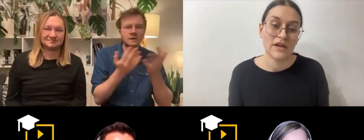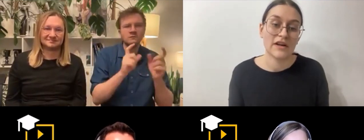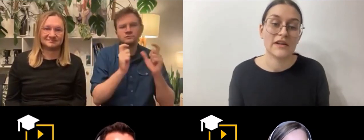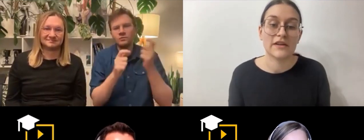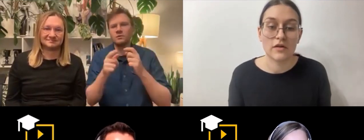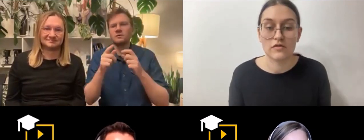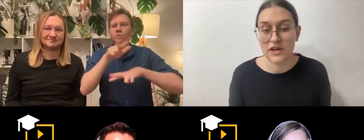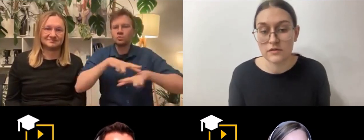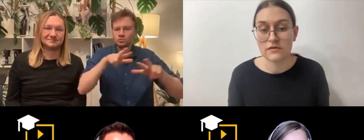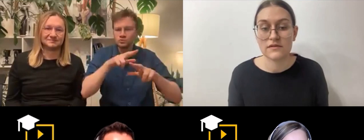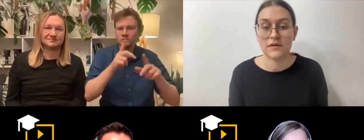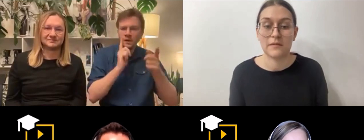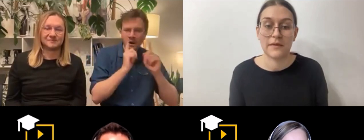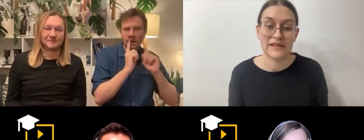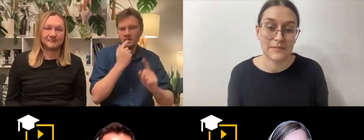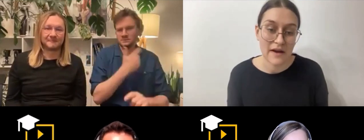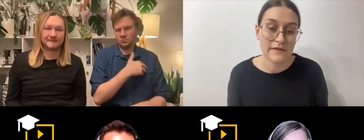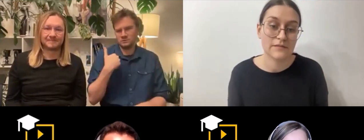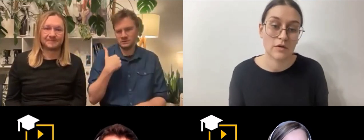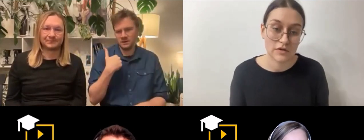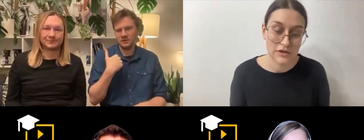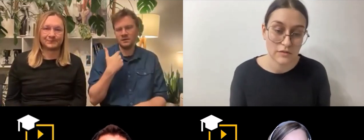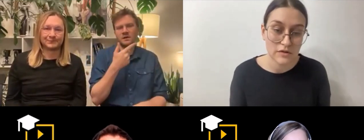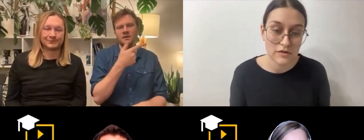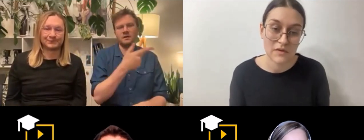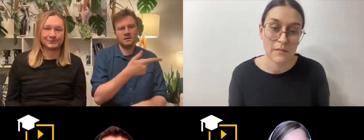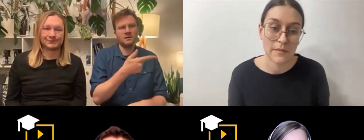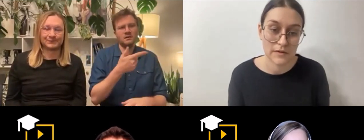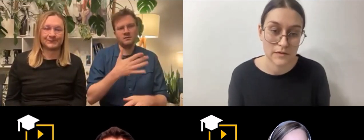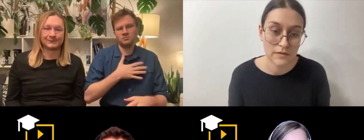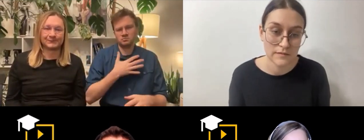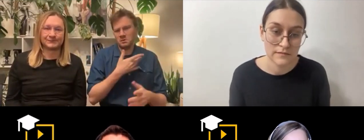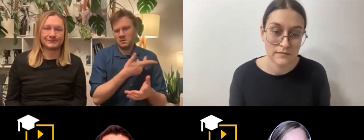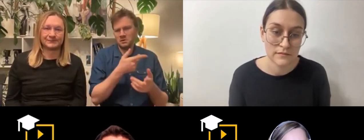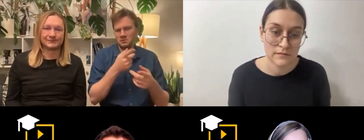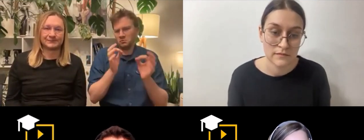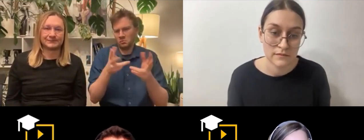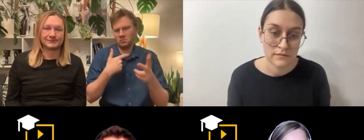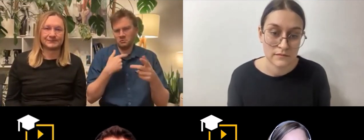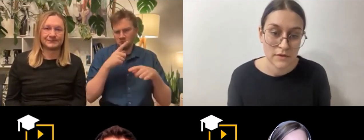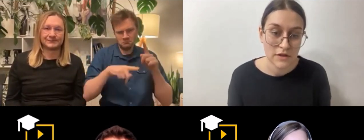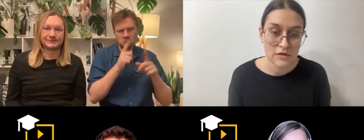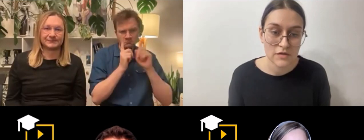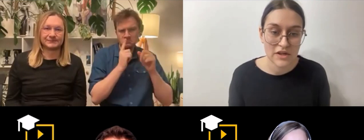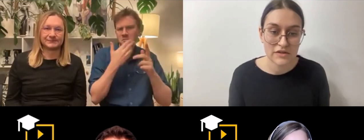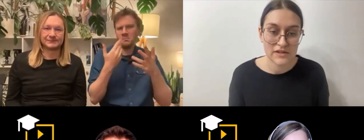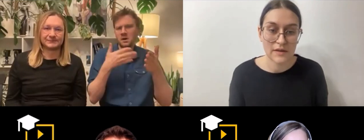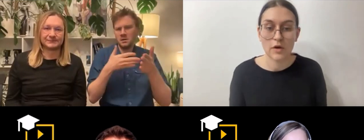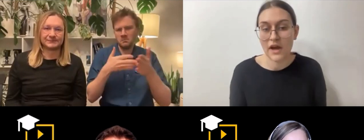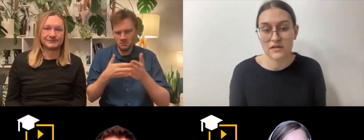Jak idę do urzędu, załatwiam jakieś sprawy z moją rodziną, no to rozmawiam po polsku i czuję, że to jest dla mnie okej, to jest